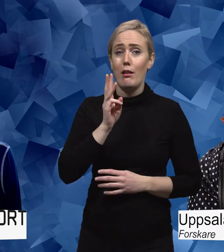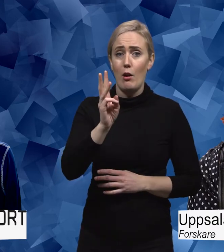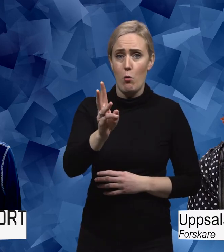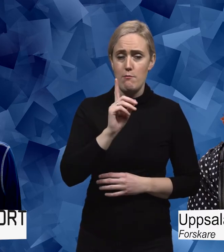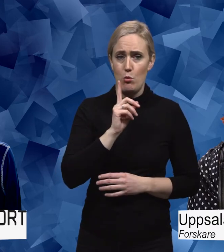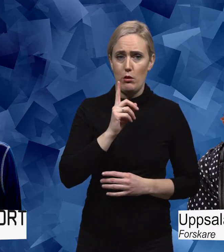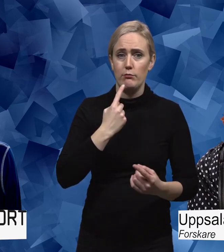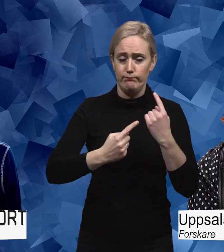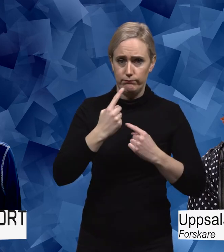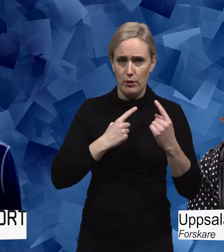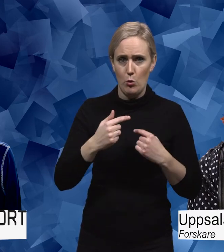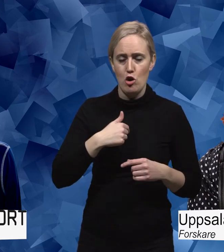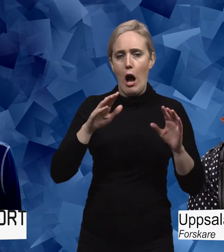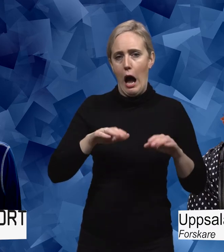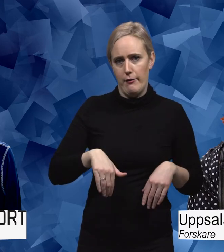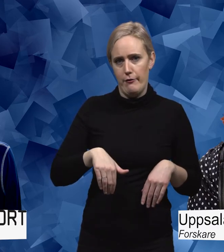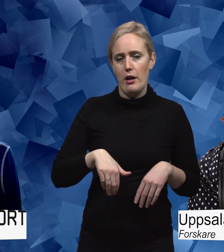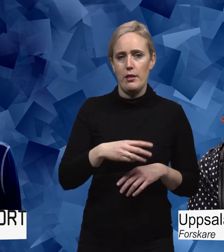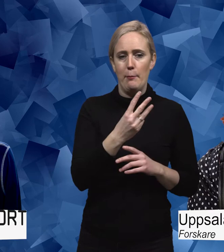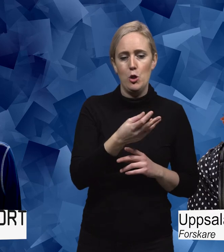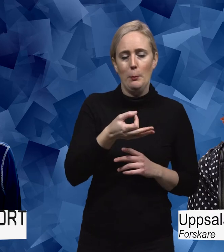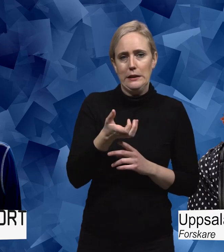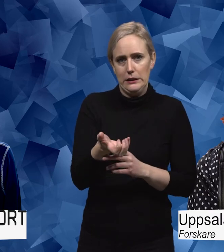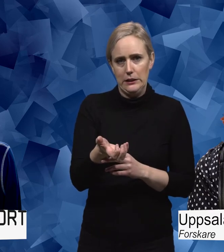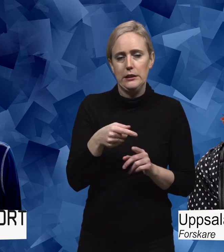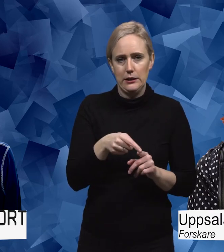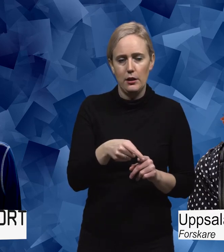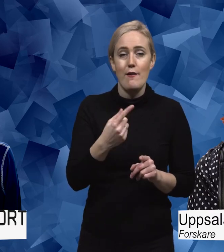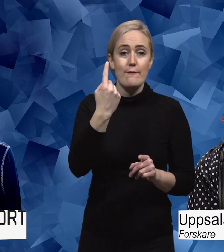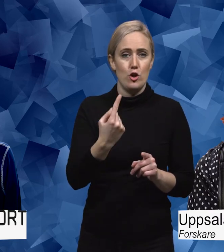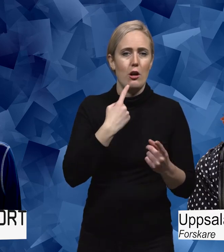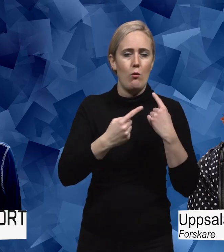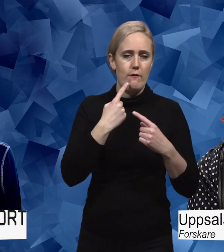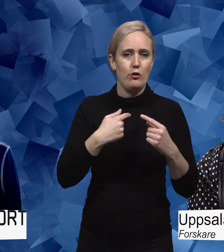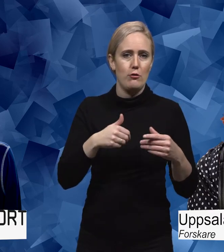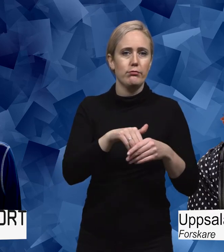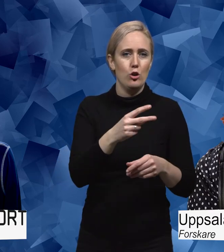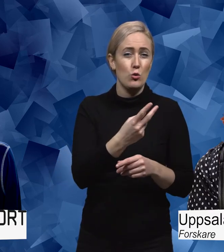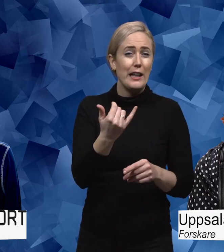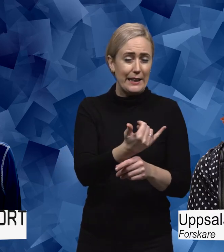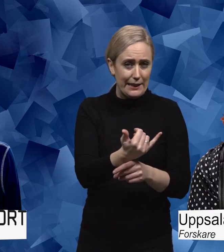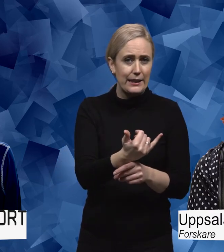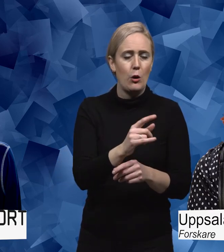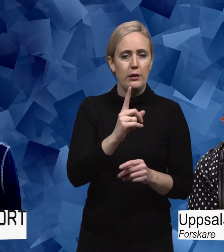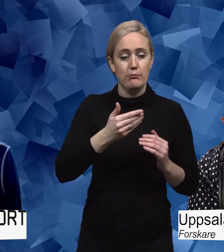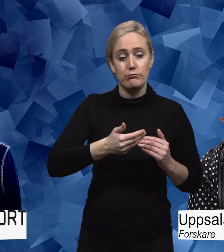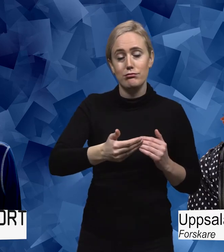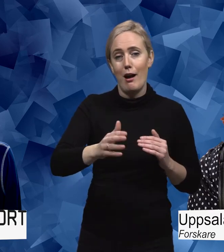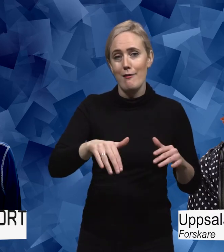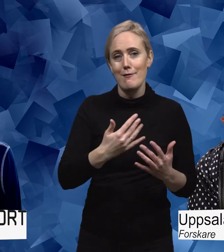på min första WPC, kallade jag det för World Parkinson Congress, 2010. Och sen dess har det blivit några stycken. Och jag har varit engagerad. Jag är djupt